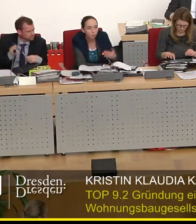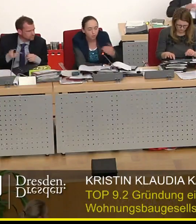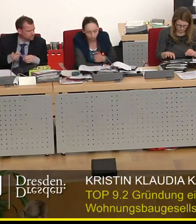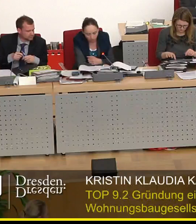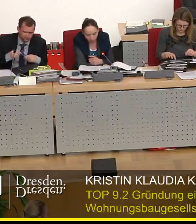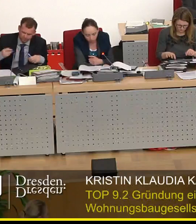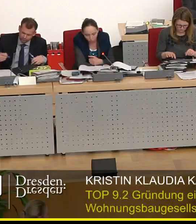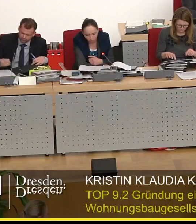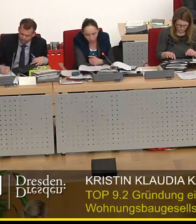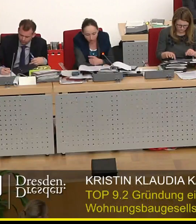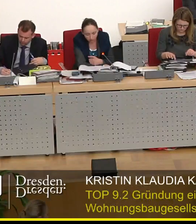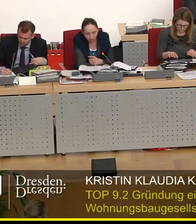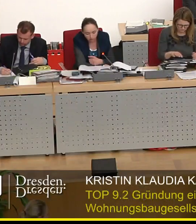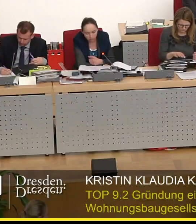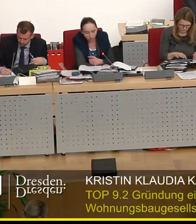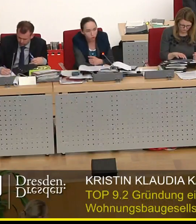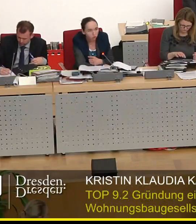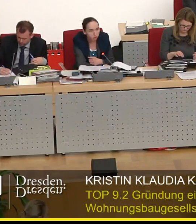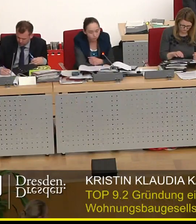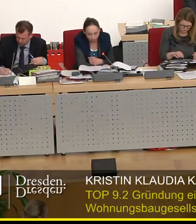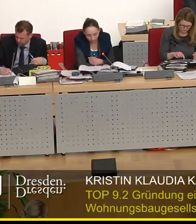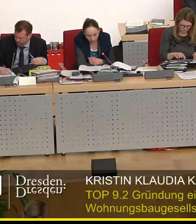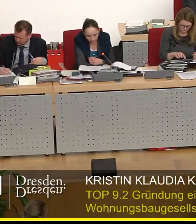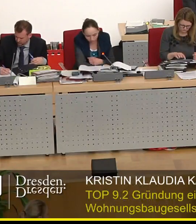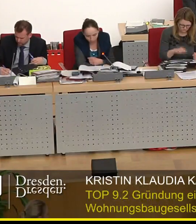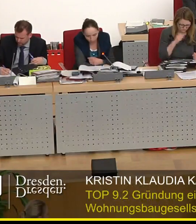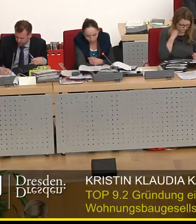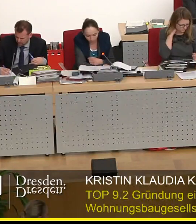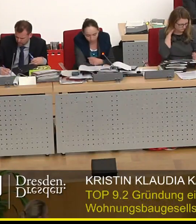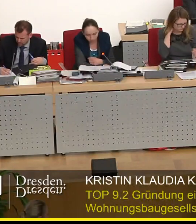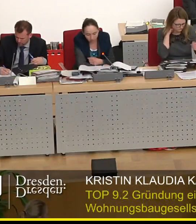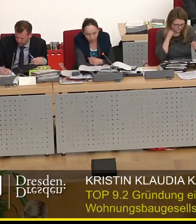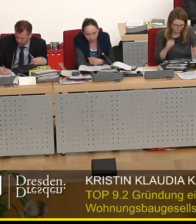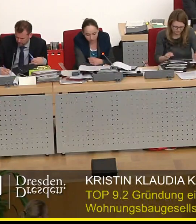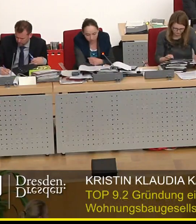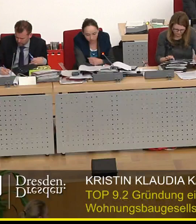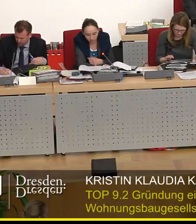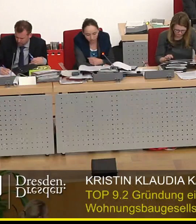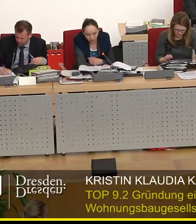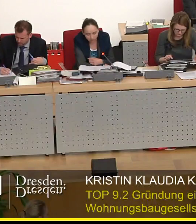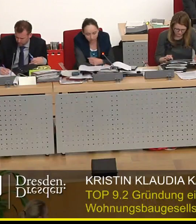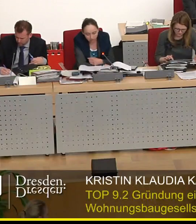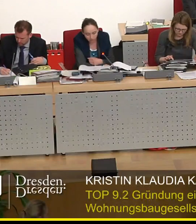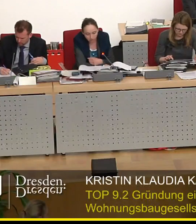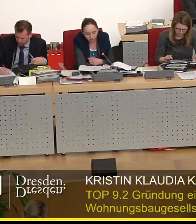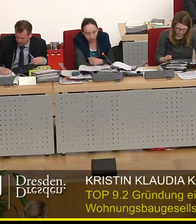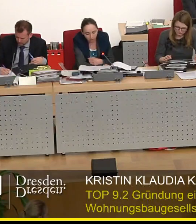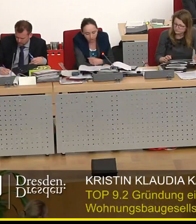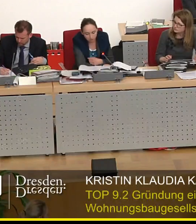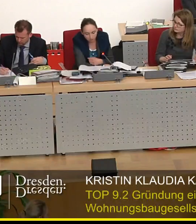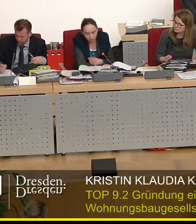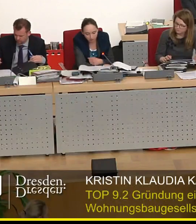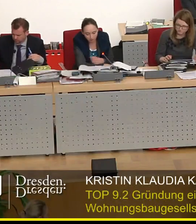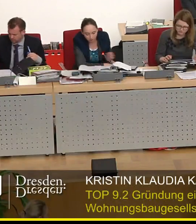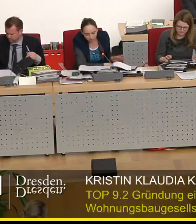Nachgründung erfahren zu müssen, dass Steuern gezahlt werden müssen. Des Weiteren ist der